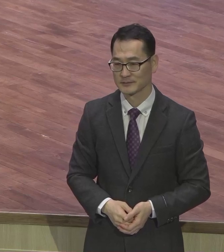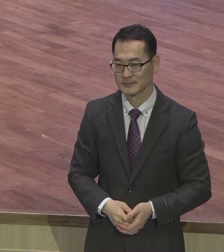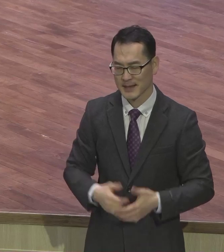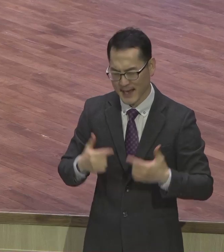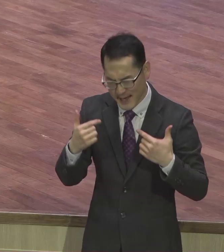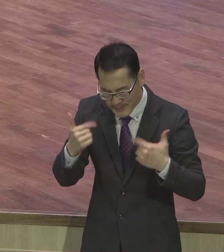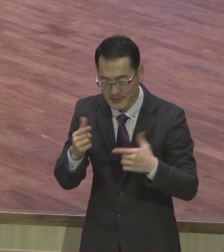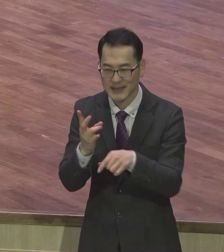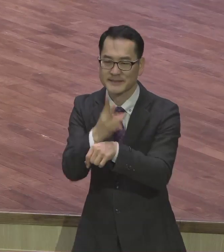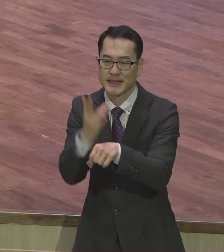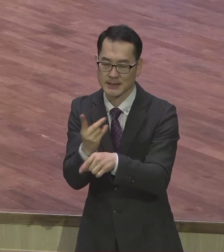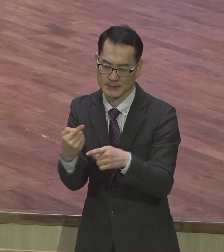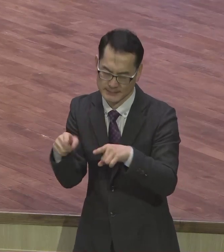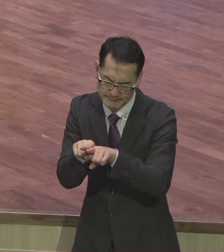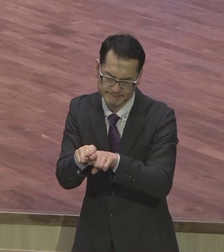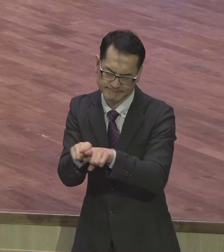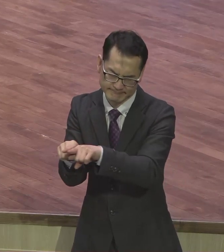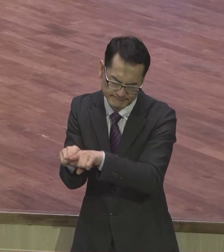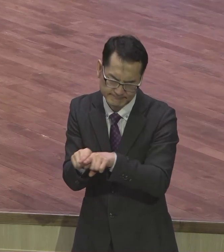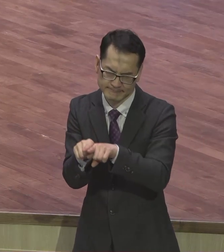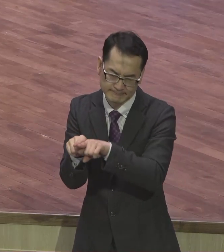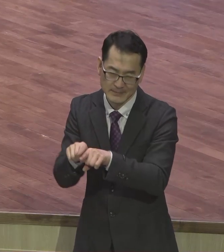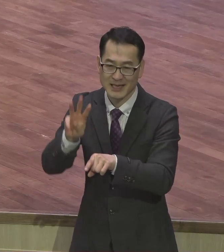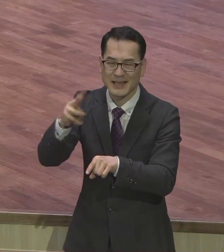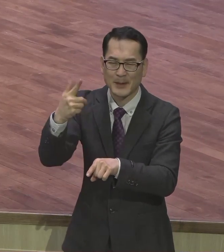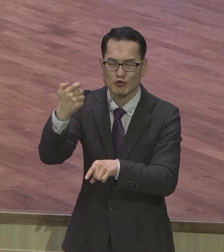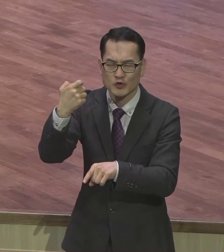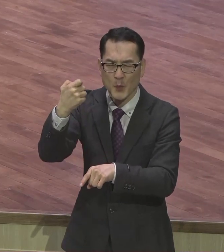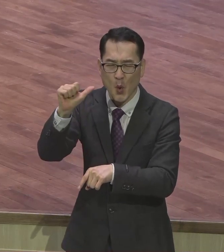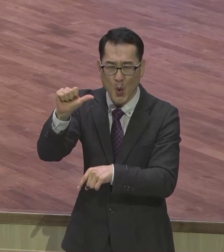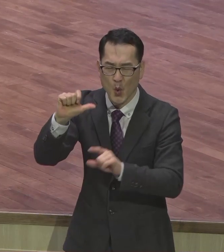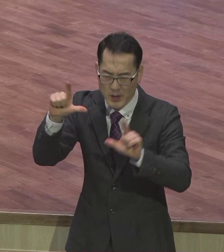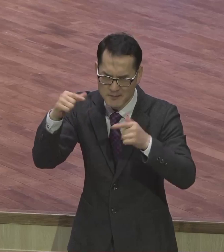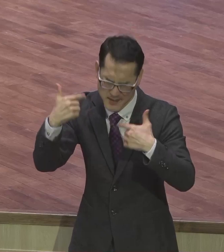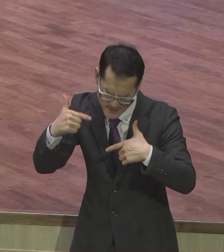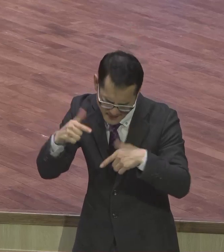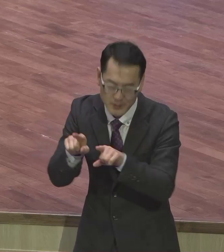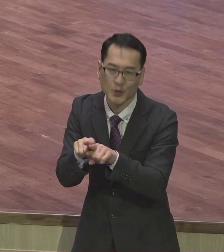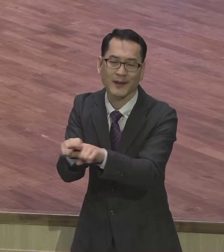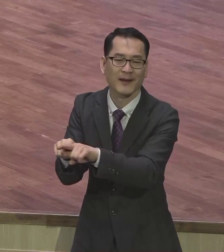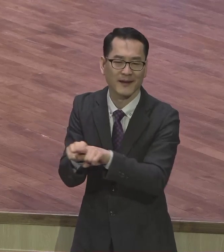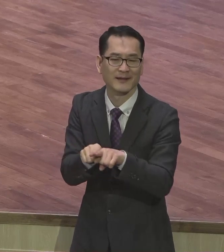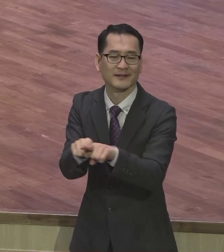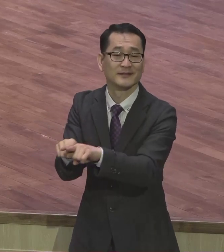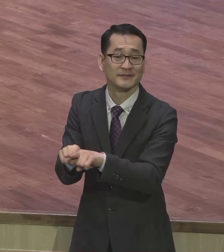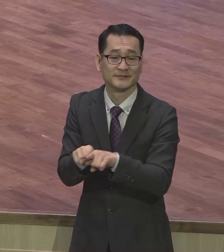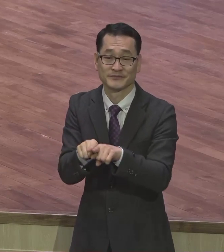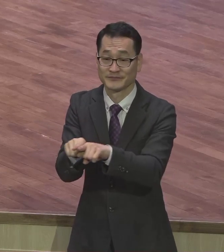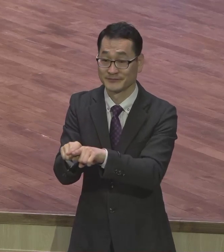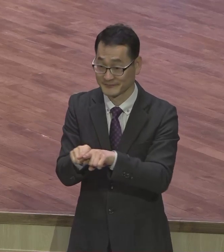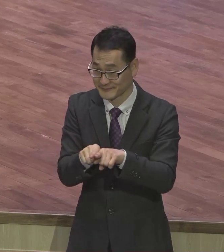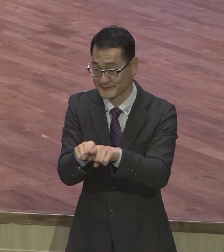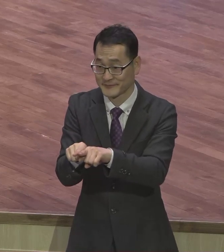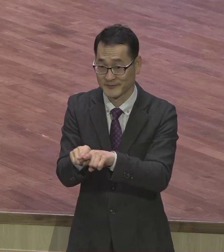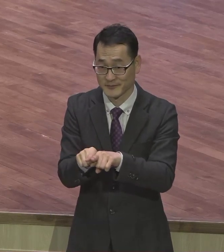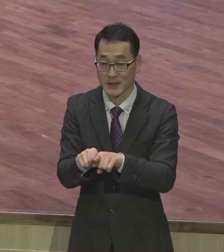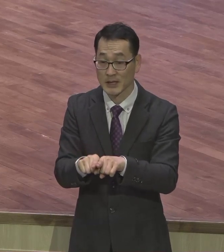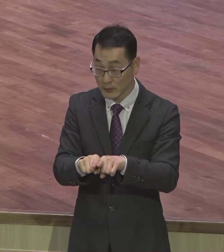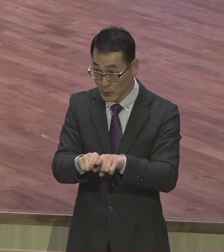여러분 잊어버리지만 하나님이 늘 동행하고 계세요. 하나님의 성령이 여러분 안에 계시면서 늘 같이 가세요. 여러분이 하나님 뜻대로 한